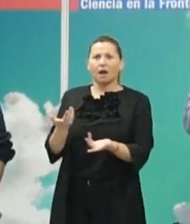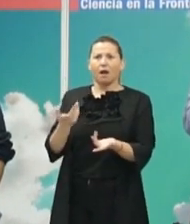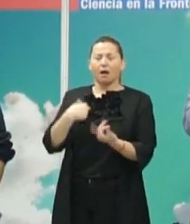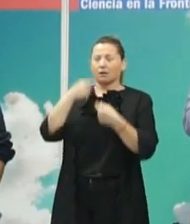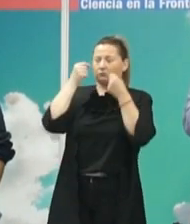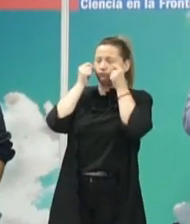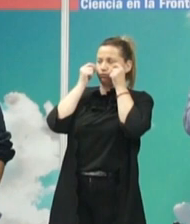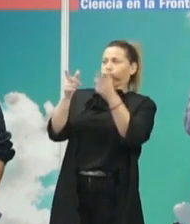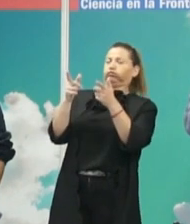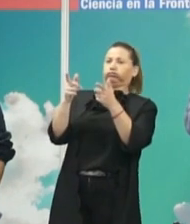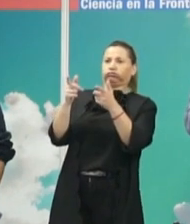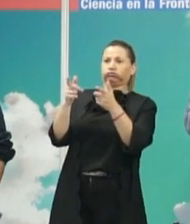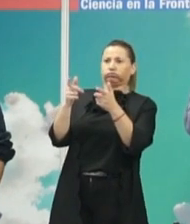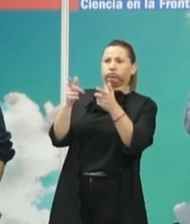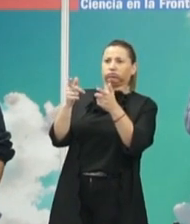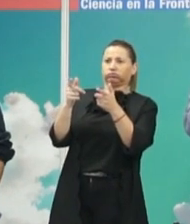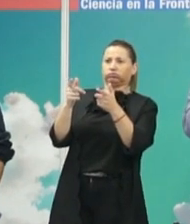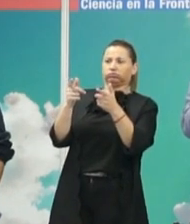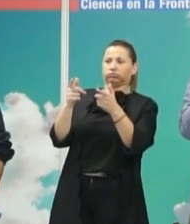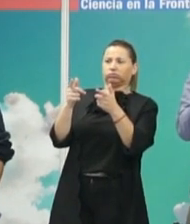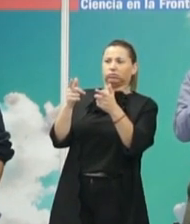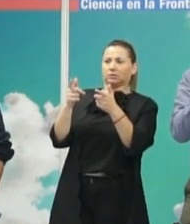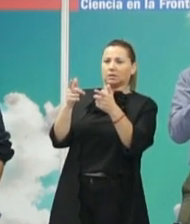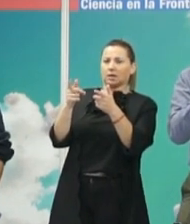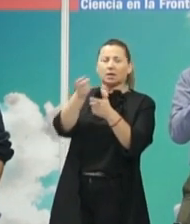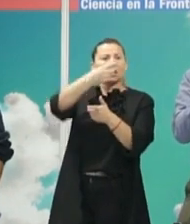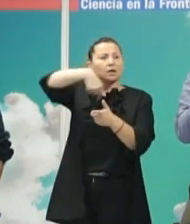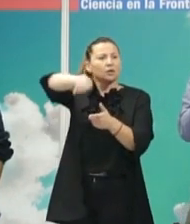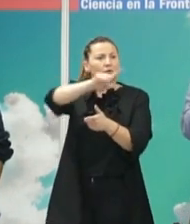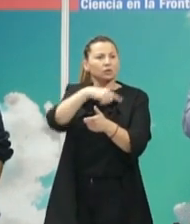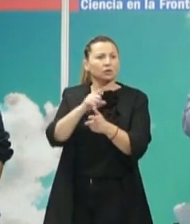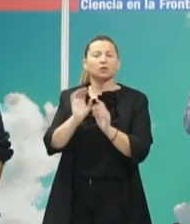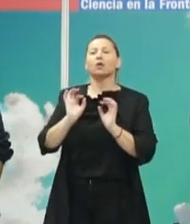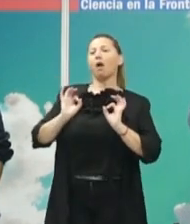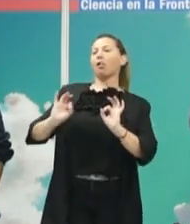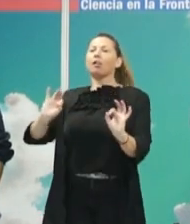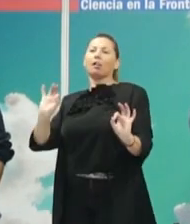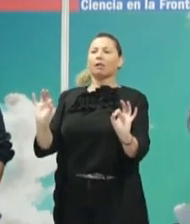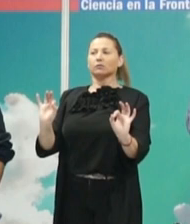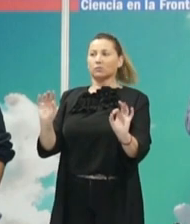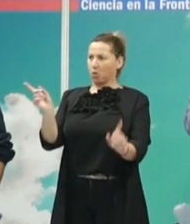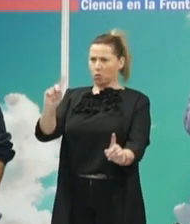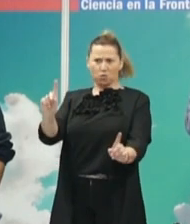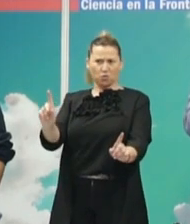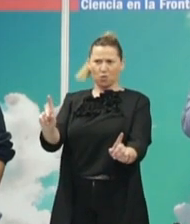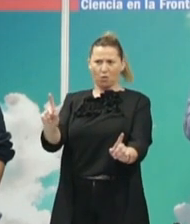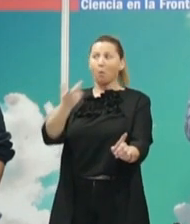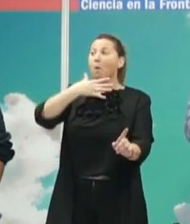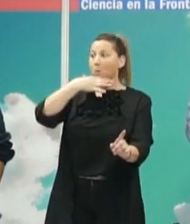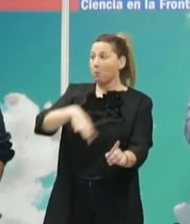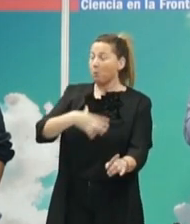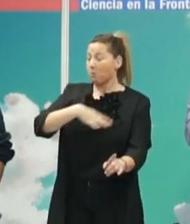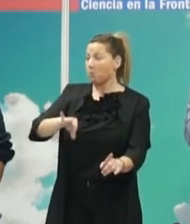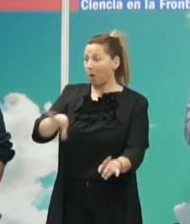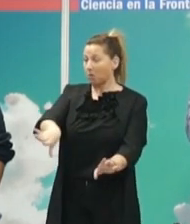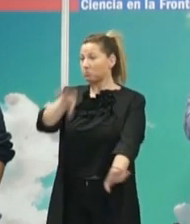adquirimos conciencia de que nuestra existencia no es tan especial. Somos especiales en el sentido de que podemos entenderlo. Tenemos